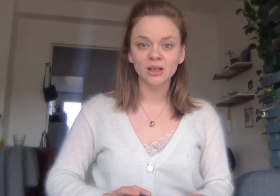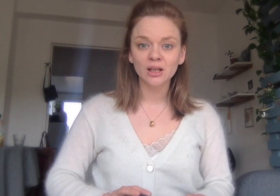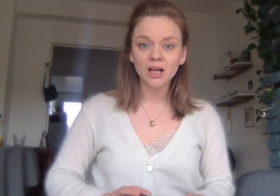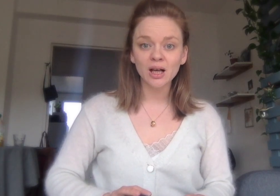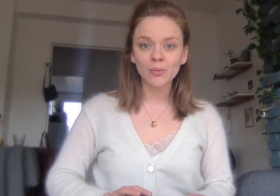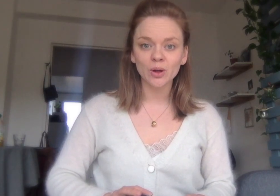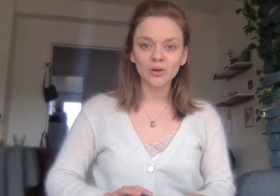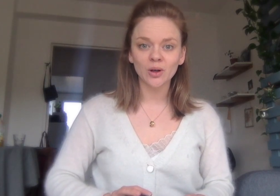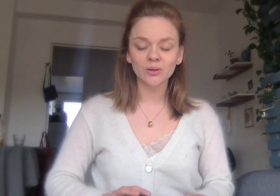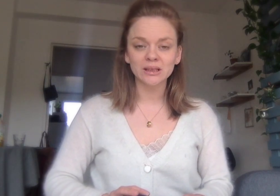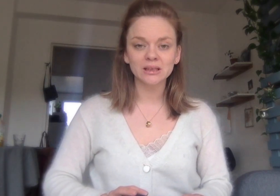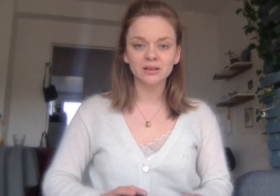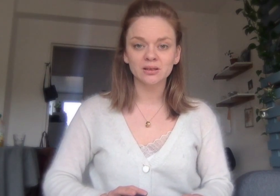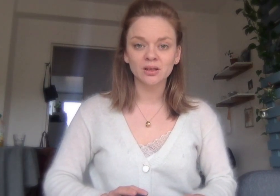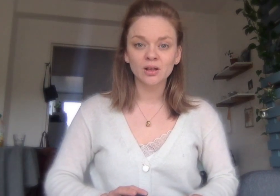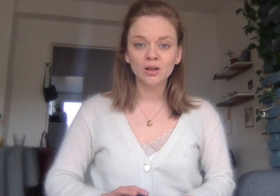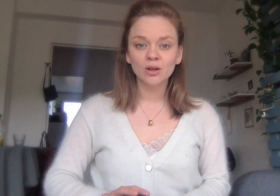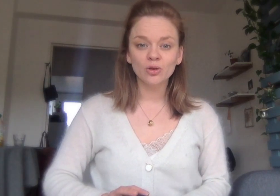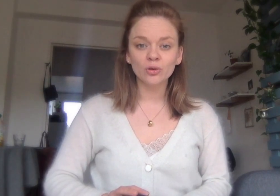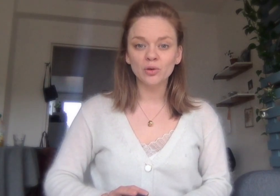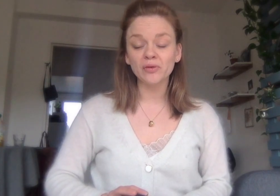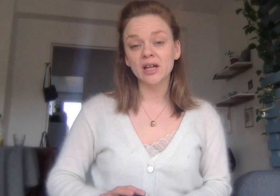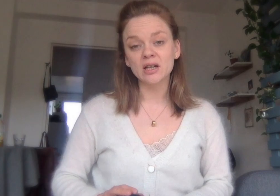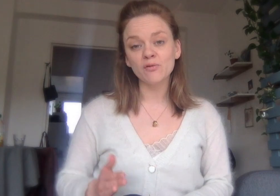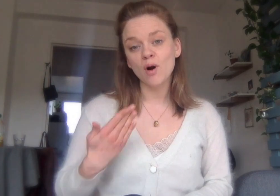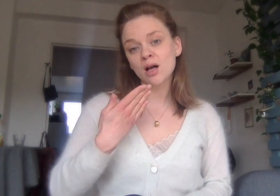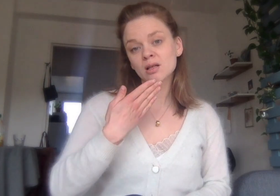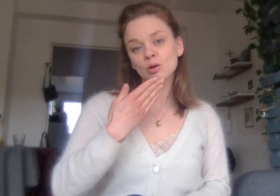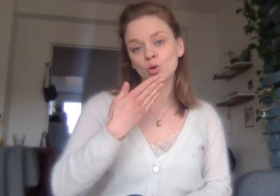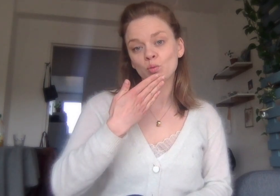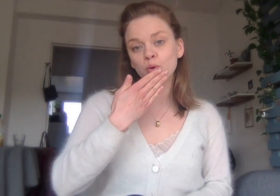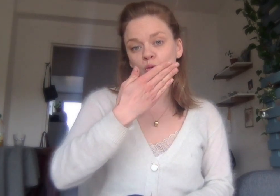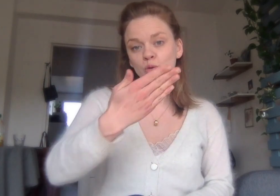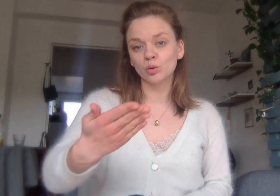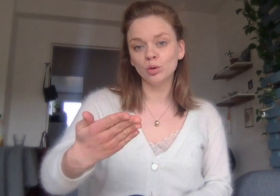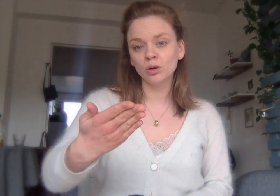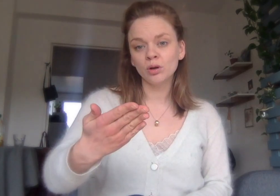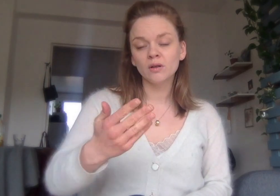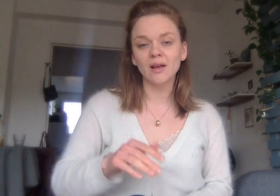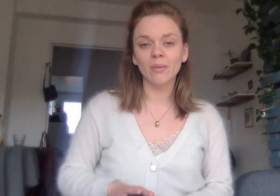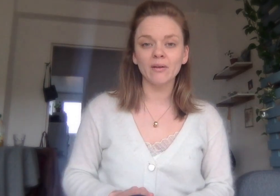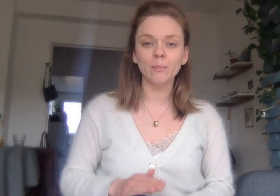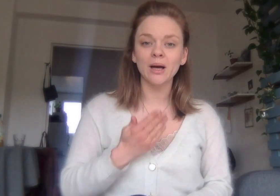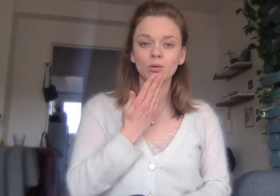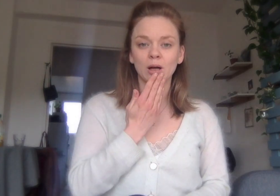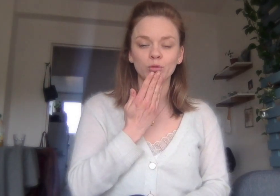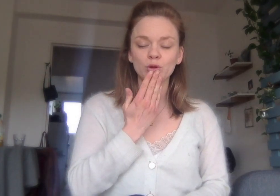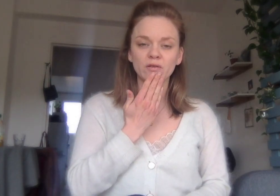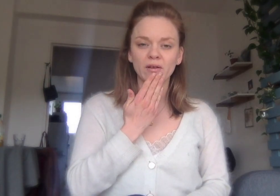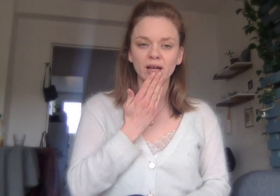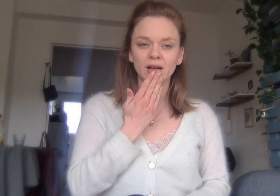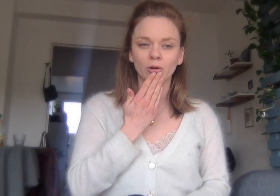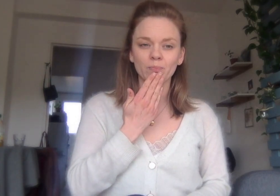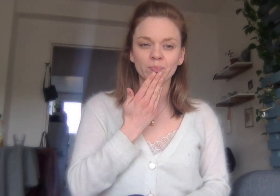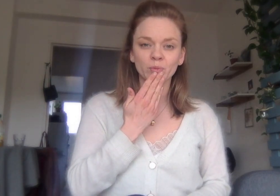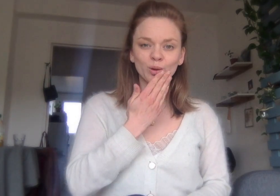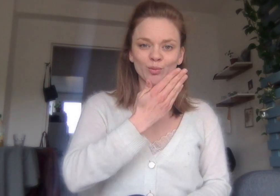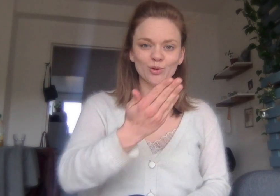importants en langue des signes. Je te le fais à chaque fois, le bonjour. Ta main part de la bouche et va vers l'avant. Bonjour